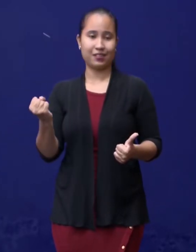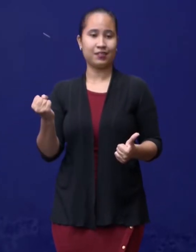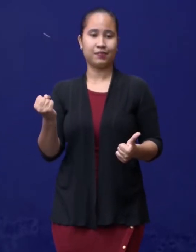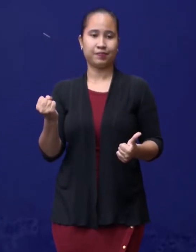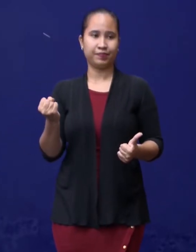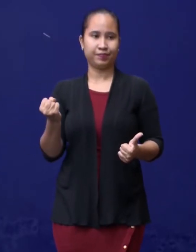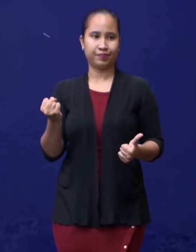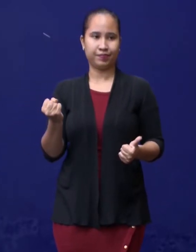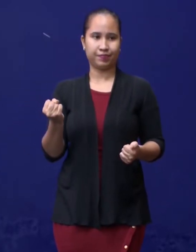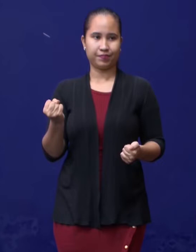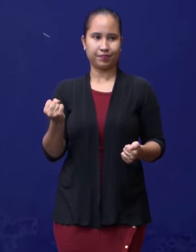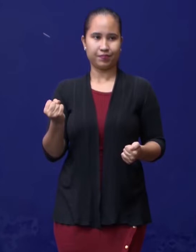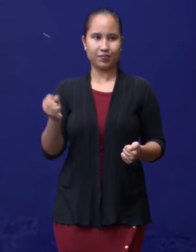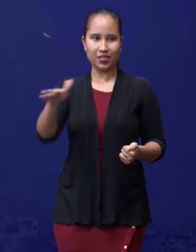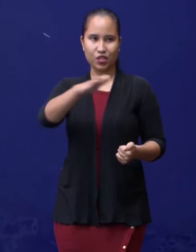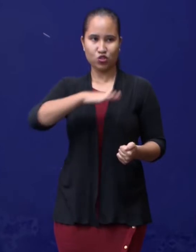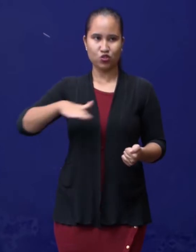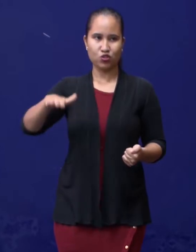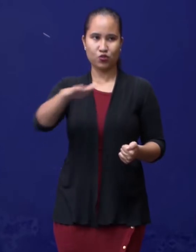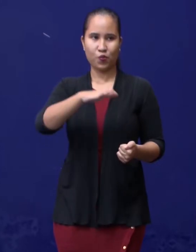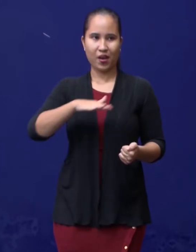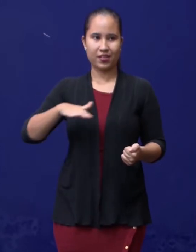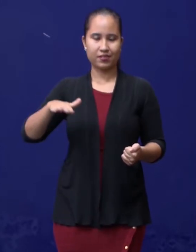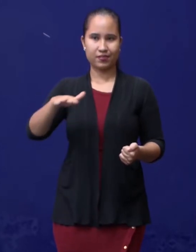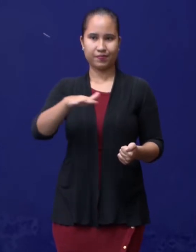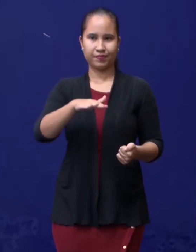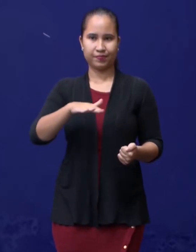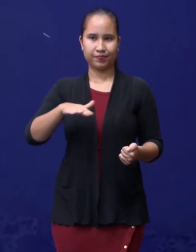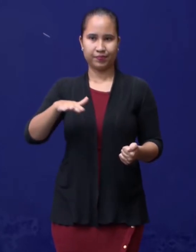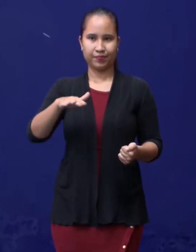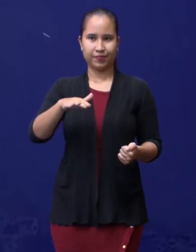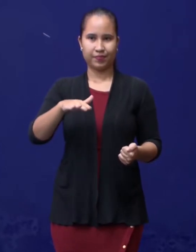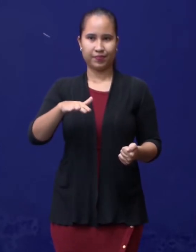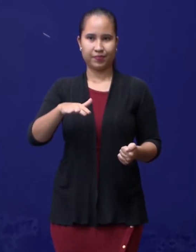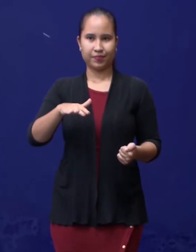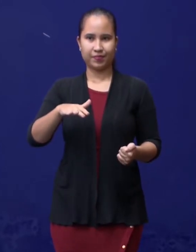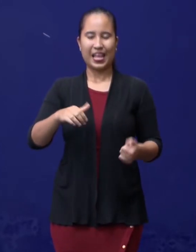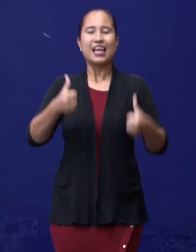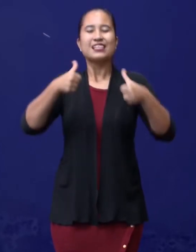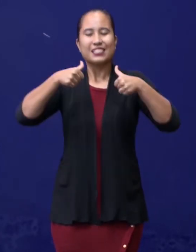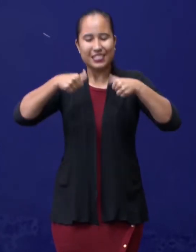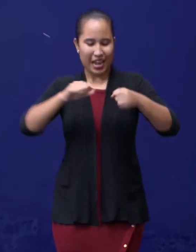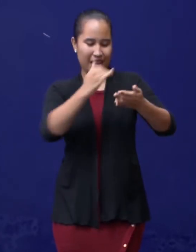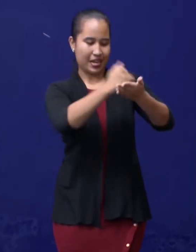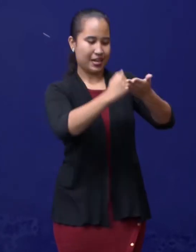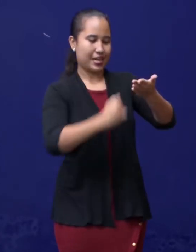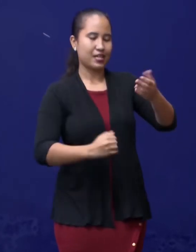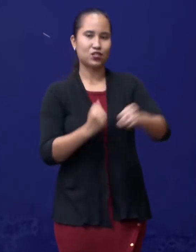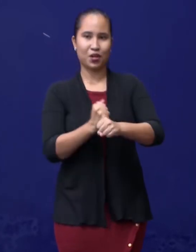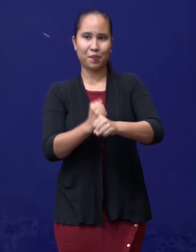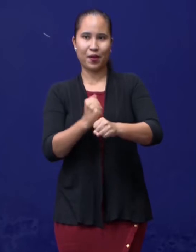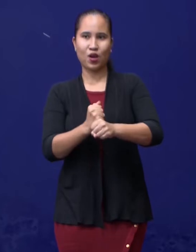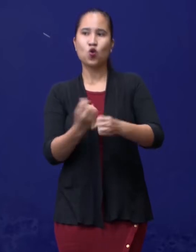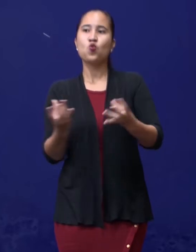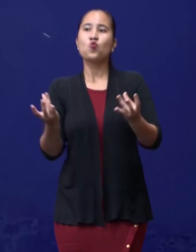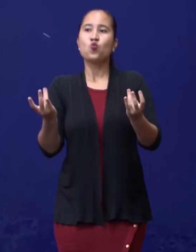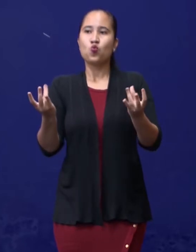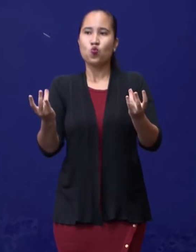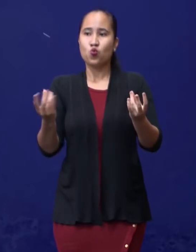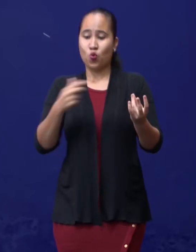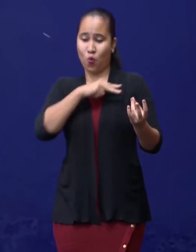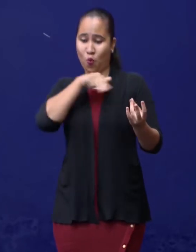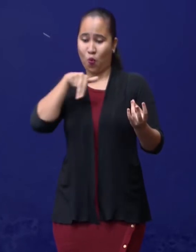Dus, de situatie is geweest dat er stringentere regels zijn gemaakt over hoe kunnen wij